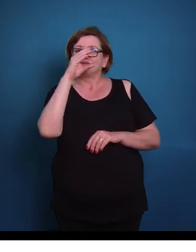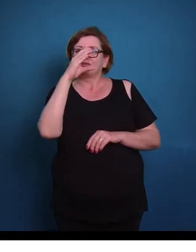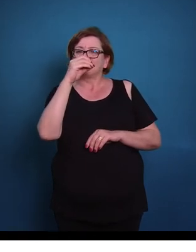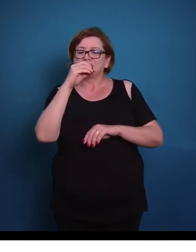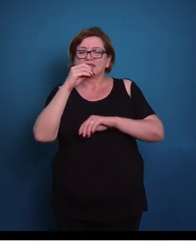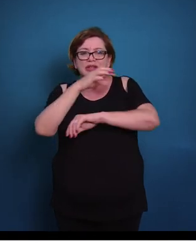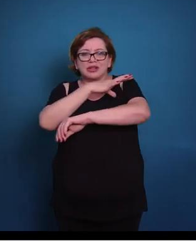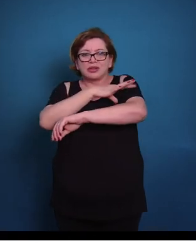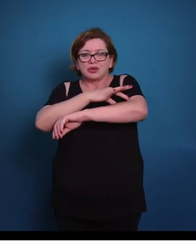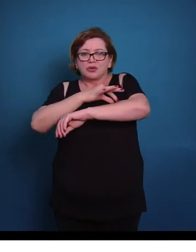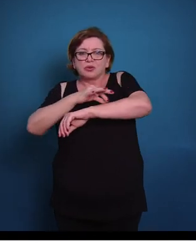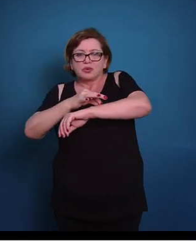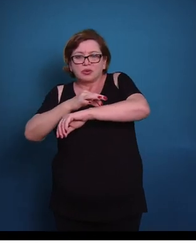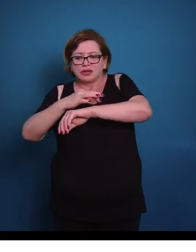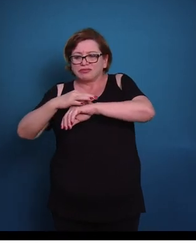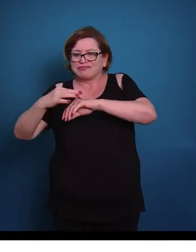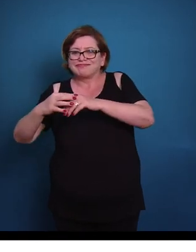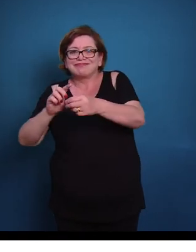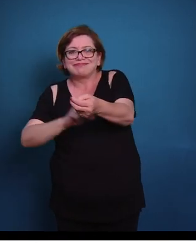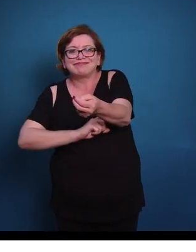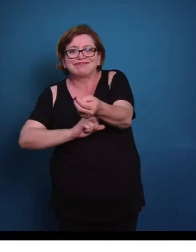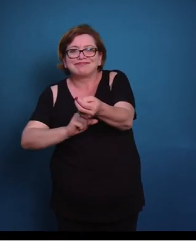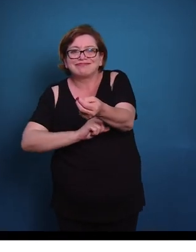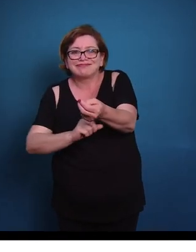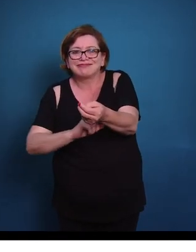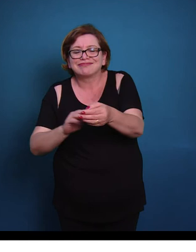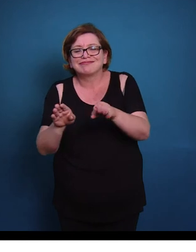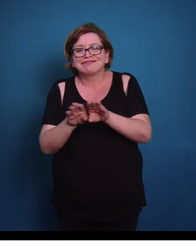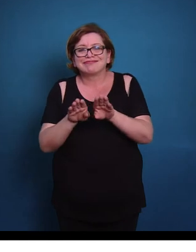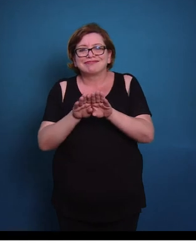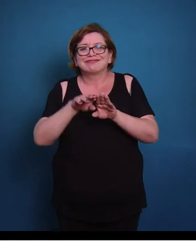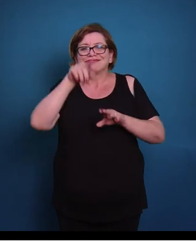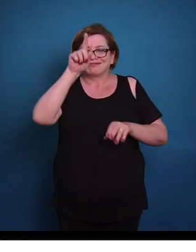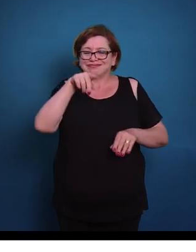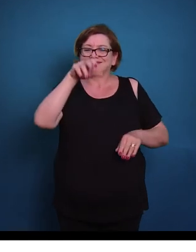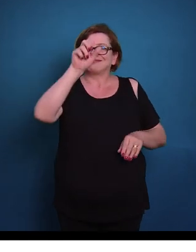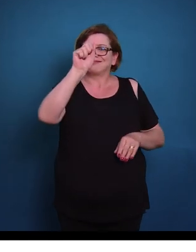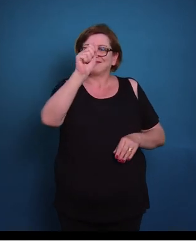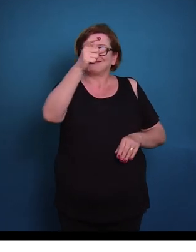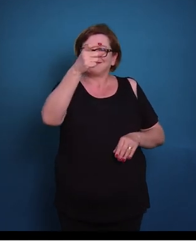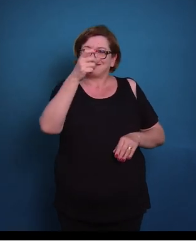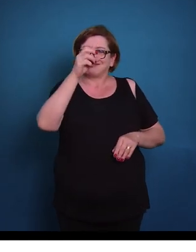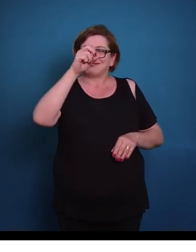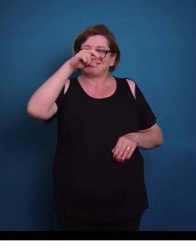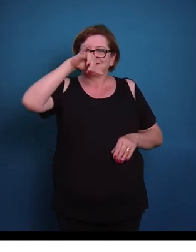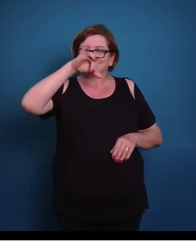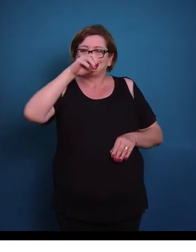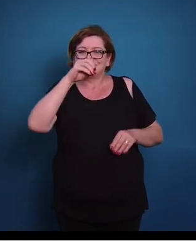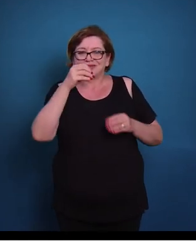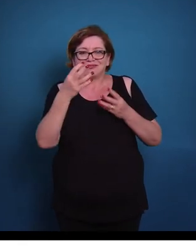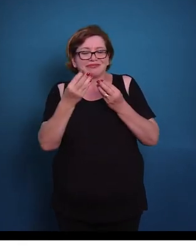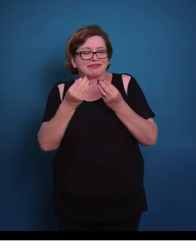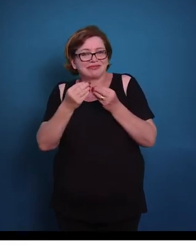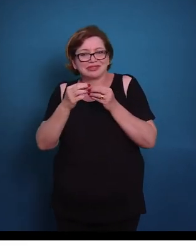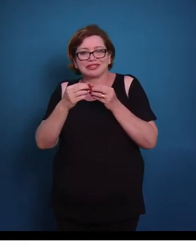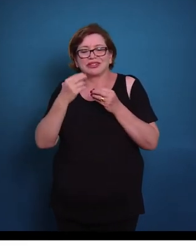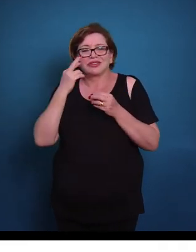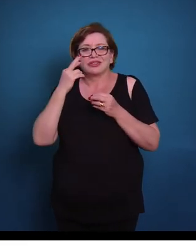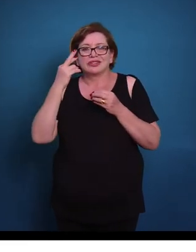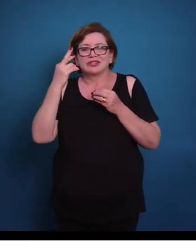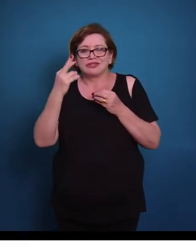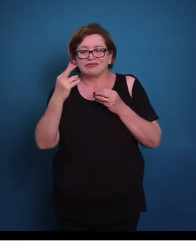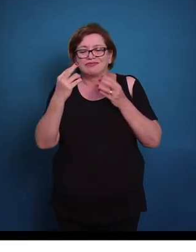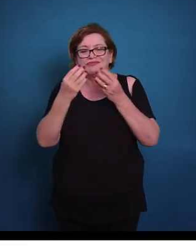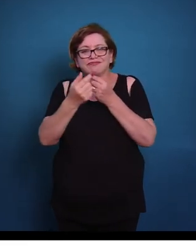axônios e as banhinhas de mielina. Então ele vai ser formado por um agrupamento de fibras nervosas. Então nós temos aqui